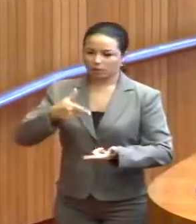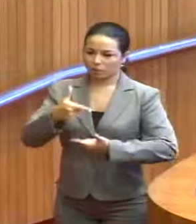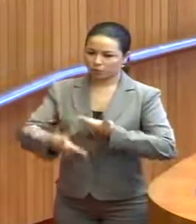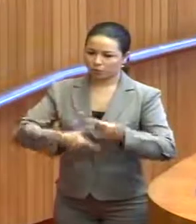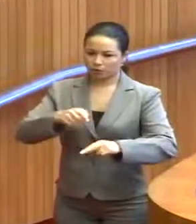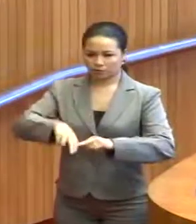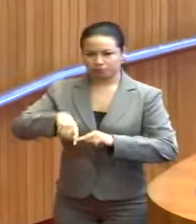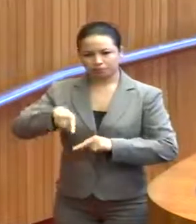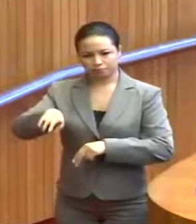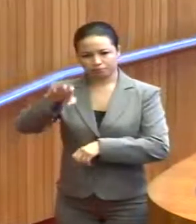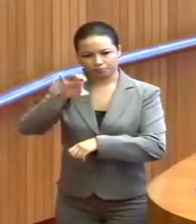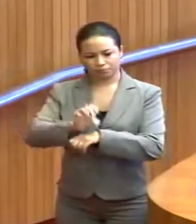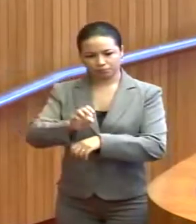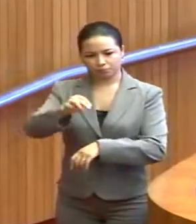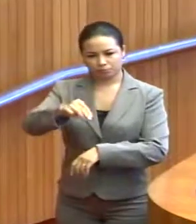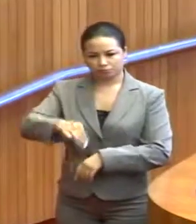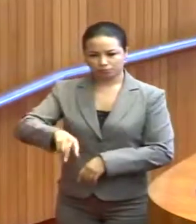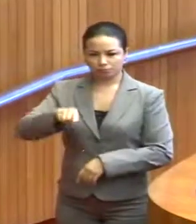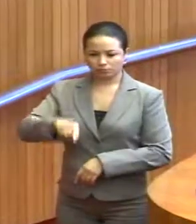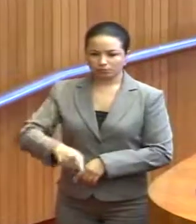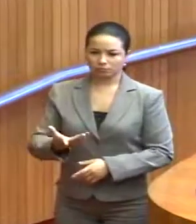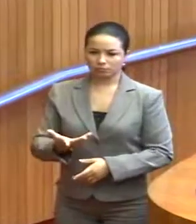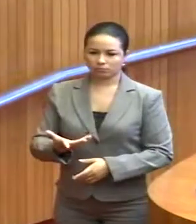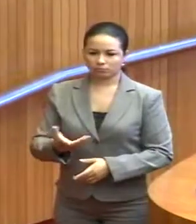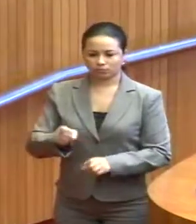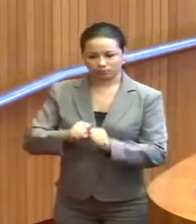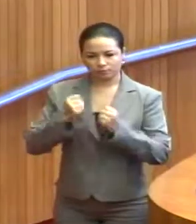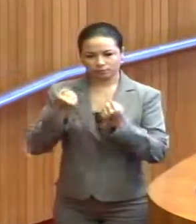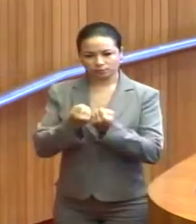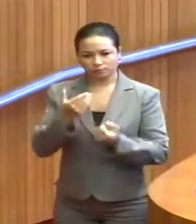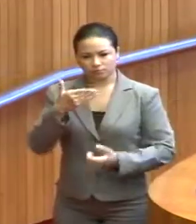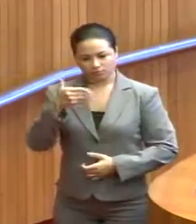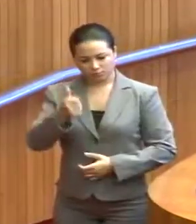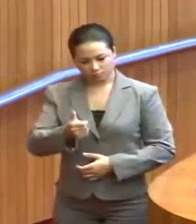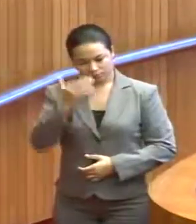por um Estado melhor, que é lutar por uma sociedade melhor. Muito obrigada, presidente.